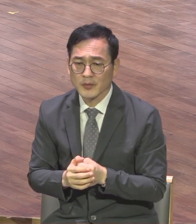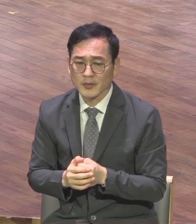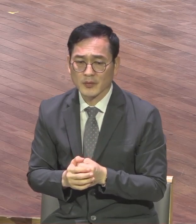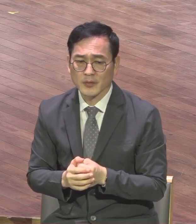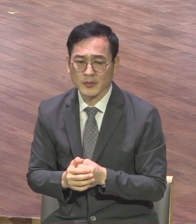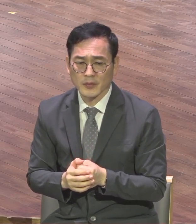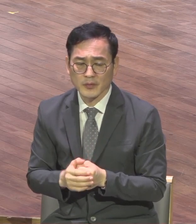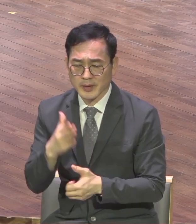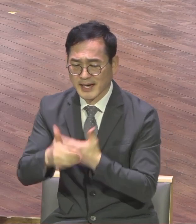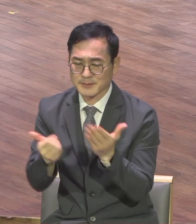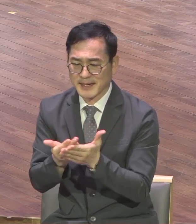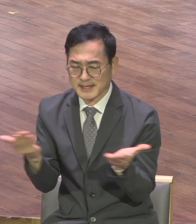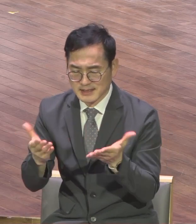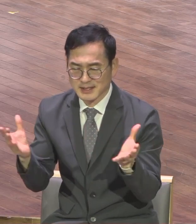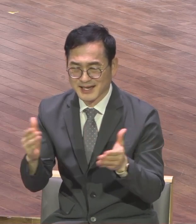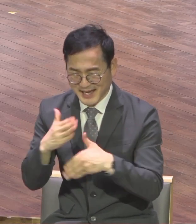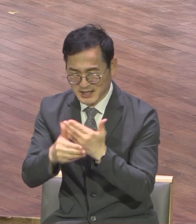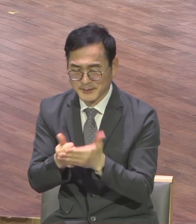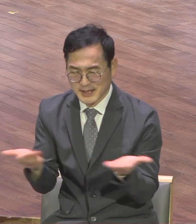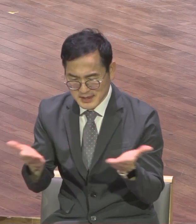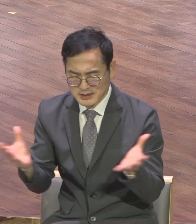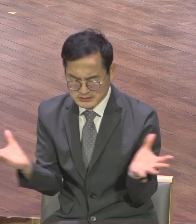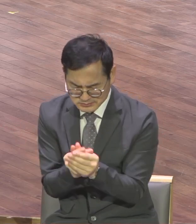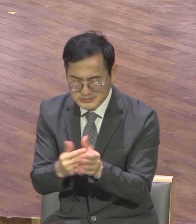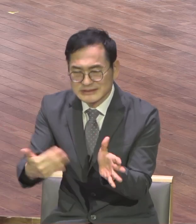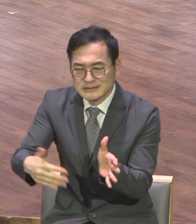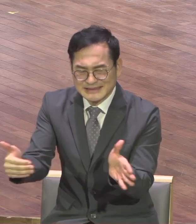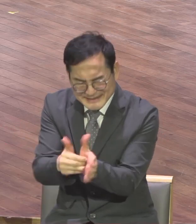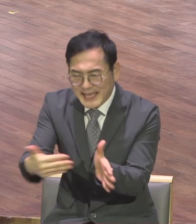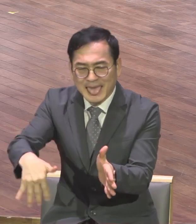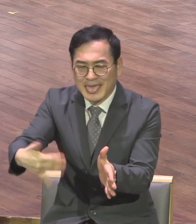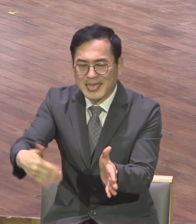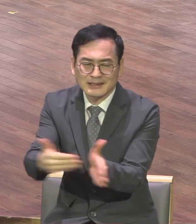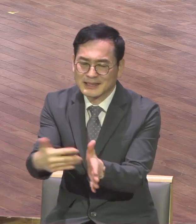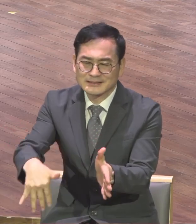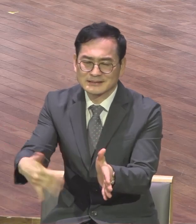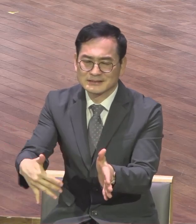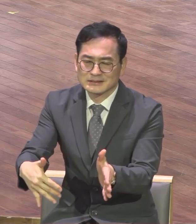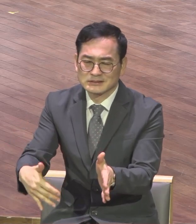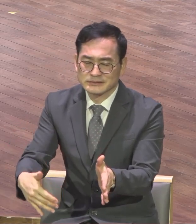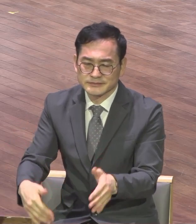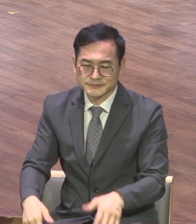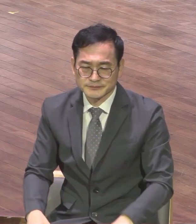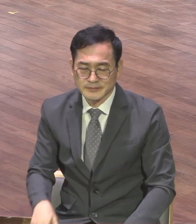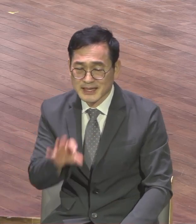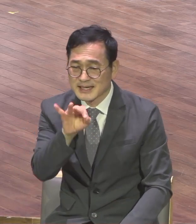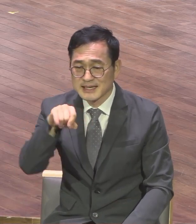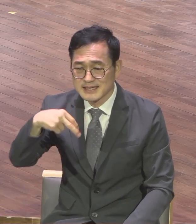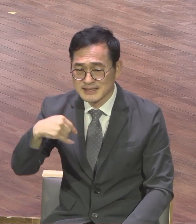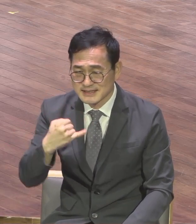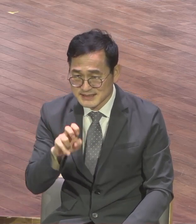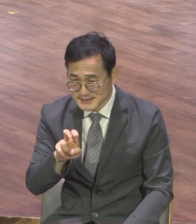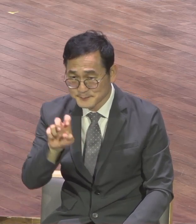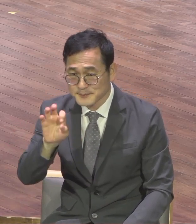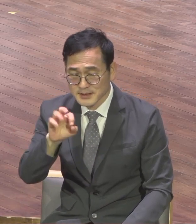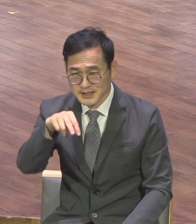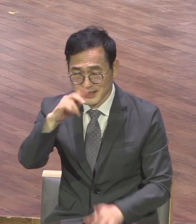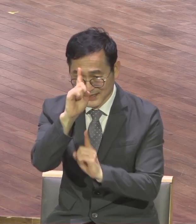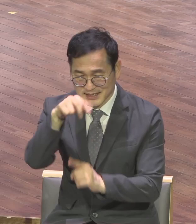살아있는 것이 여러분 영적 자품 만기시기 바랍니다 이승만 대통령이 대통령 되자마자 그분은 예수 믿는